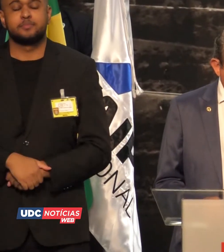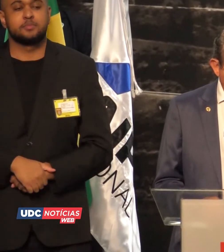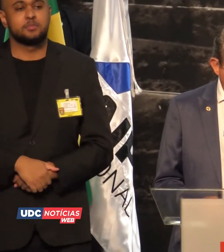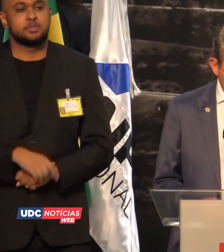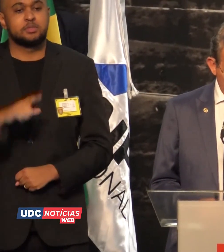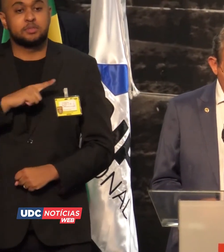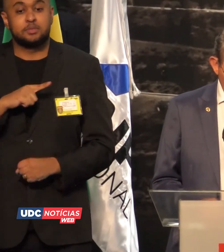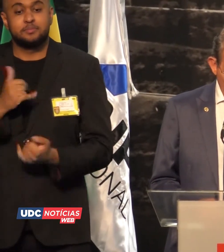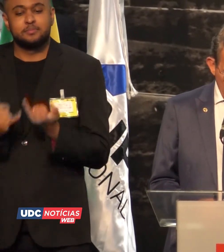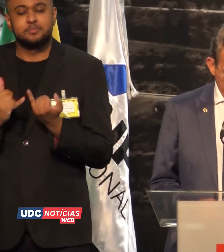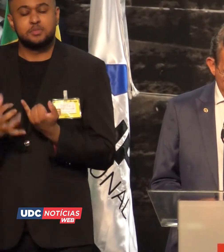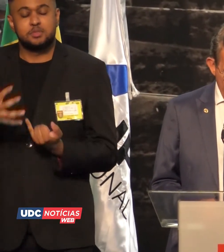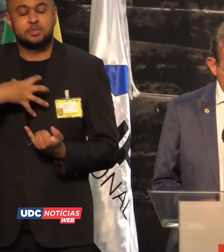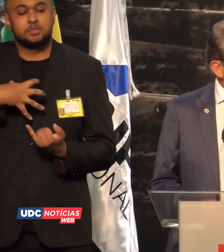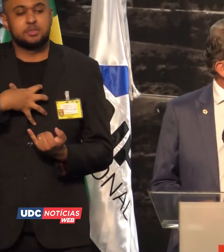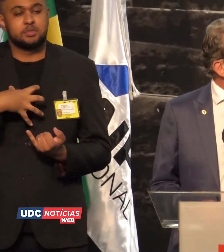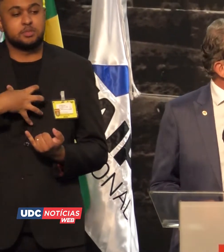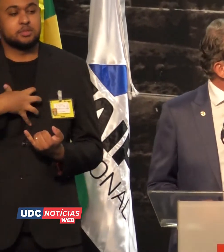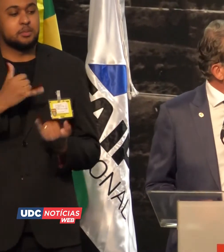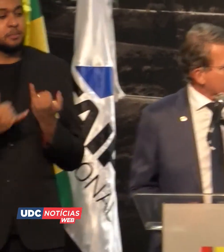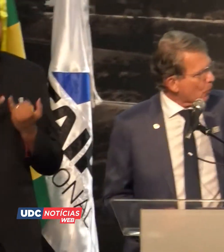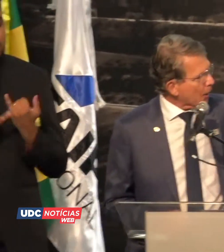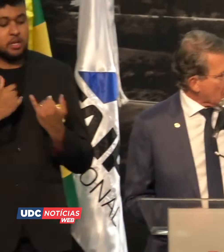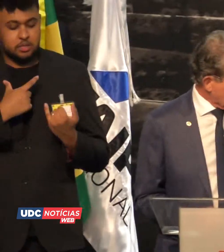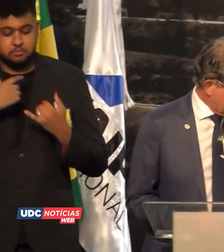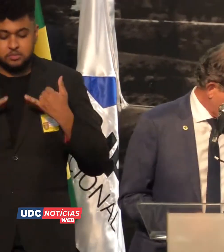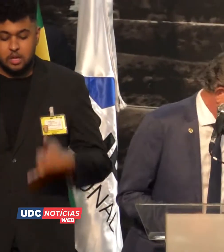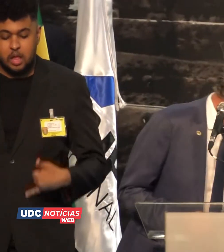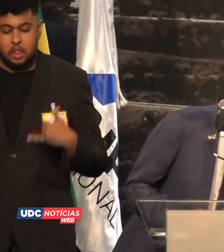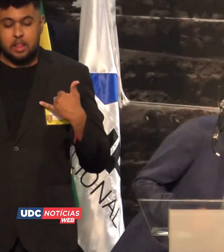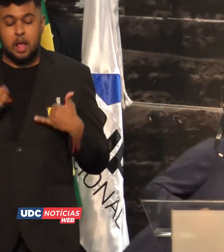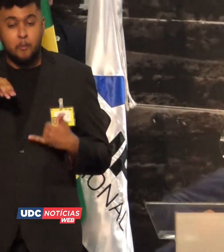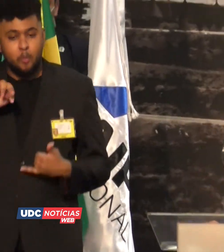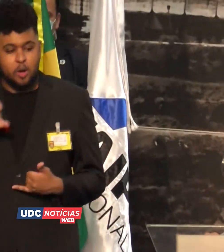ele me emprestava uma espécie de elegância moral.